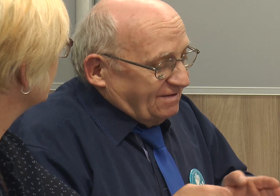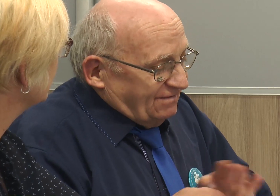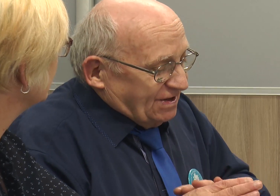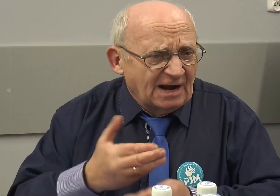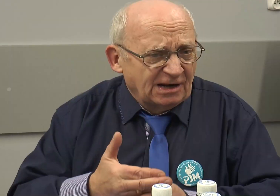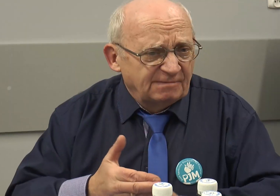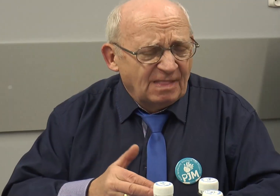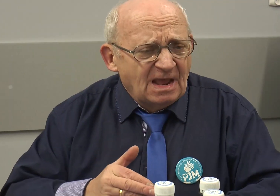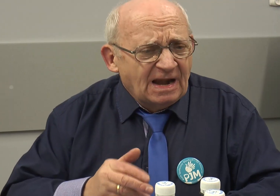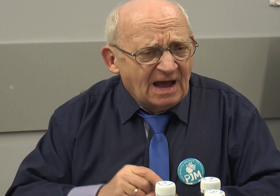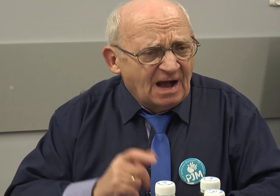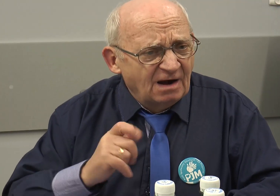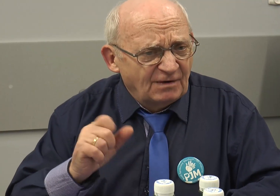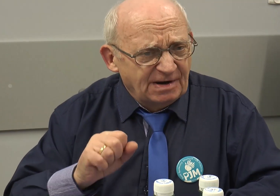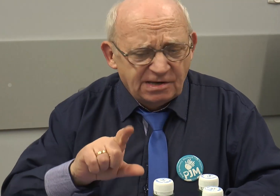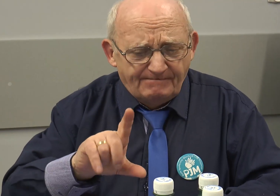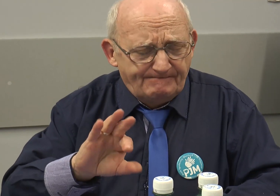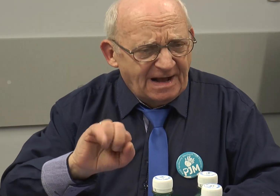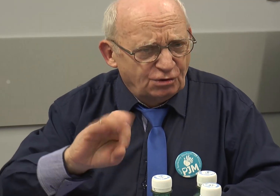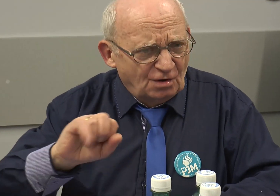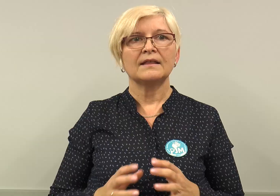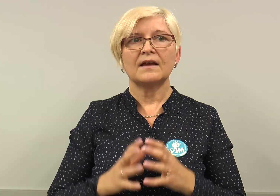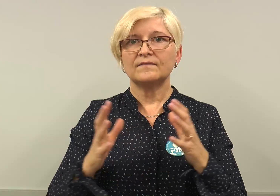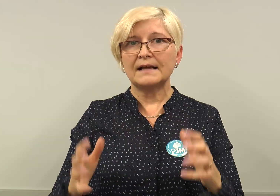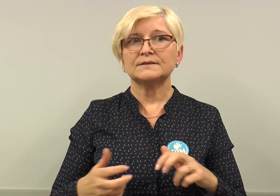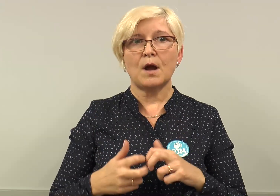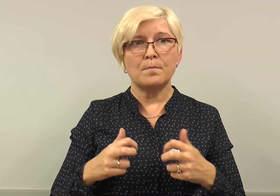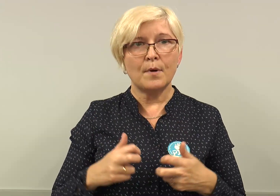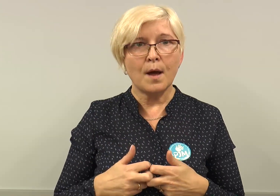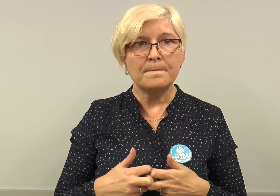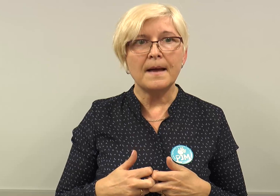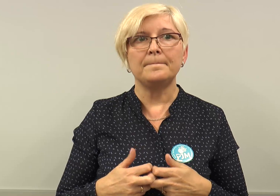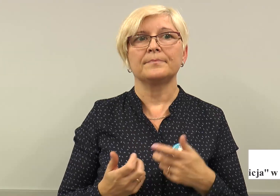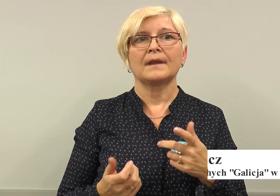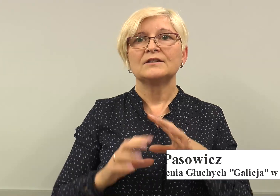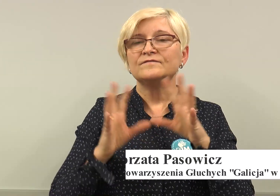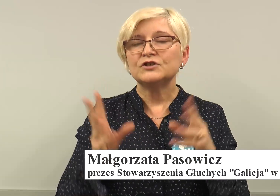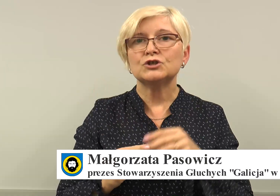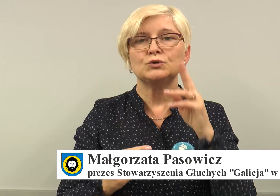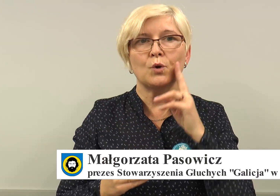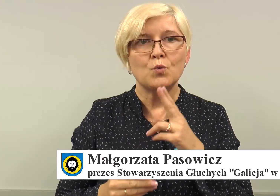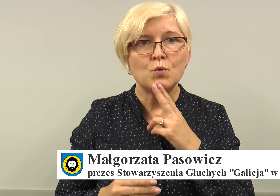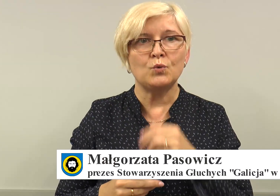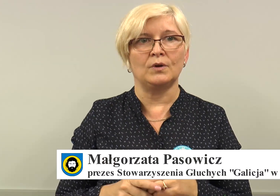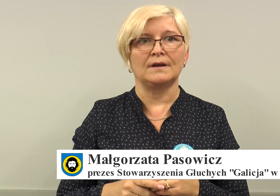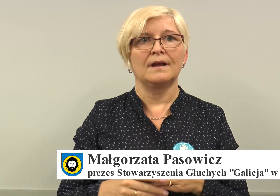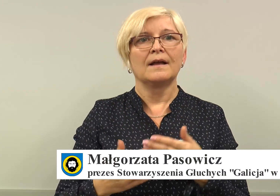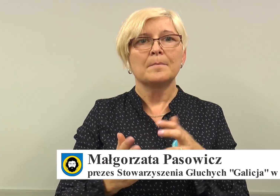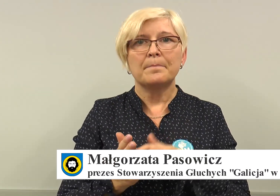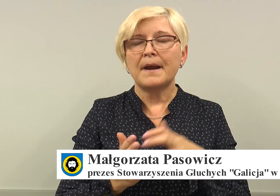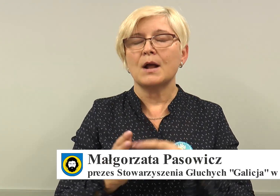słabosłyszące na co dzień borykają się z wieloma problemami. Największym problemem wszystkich z Głuchych